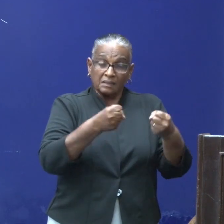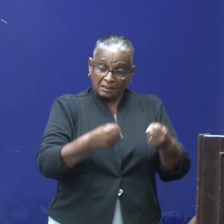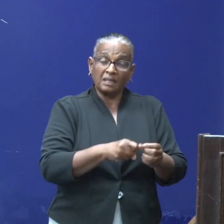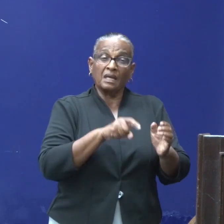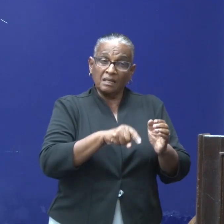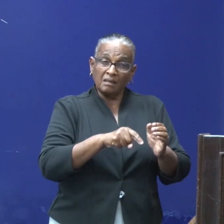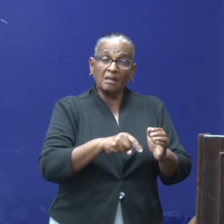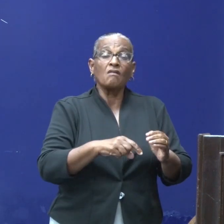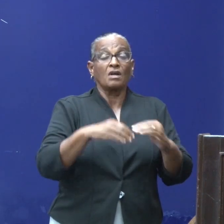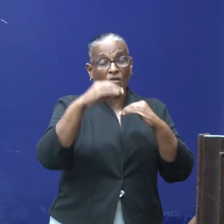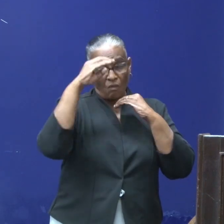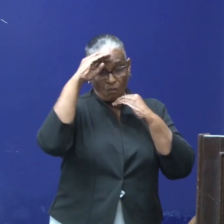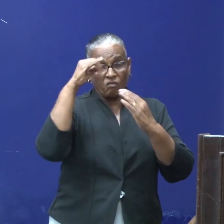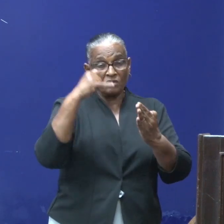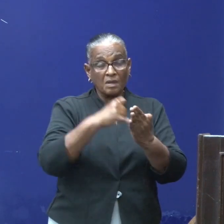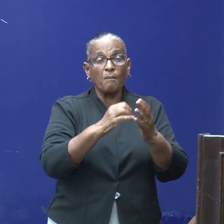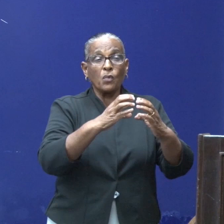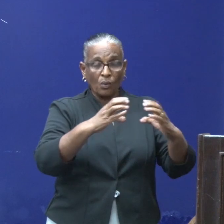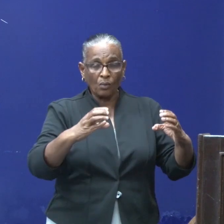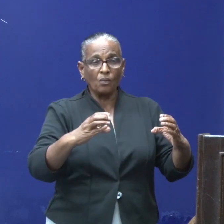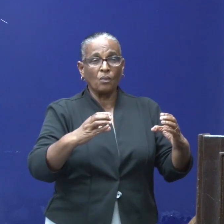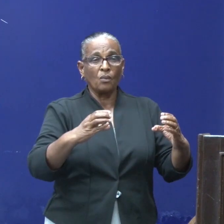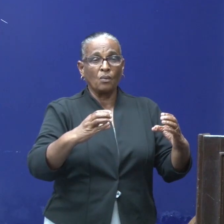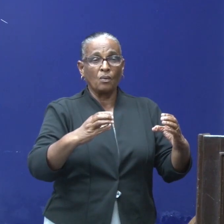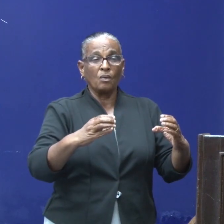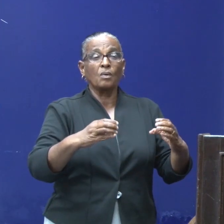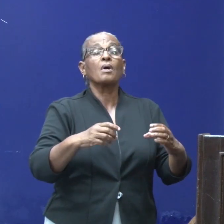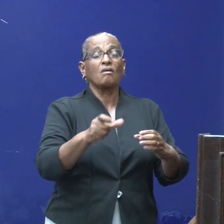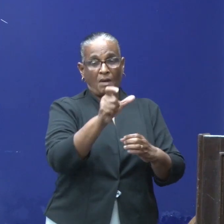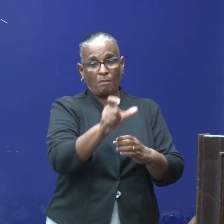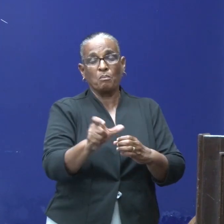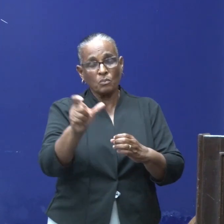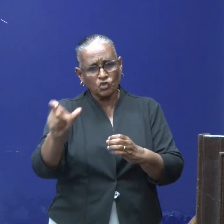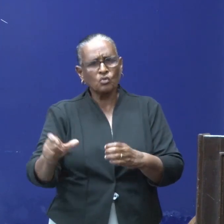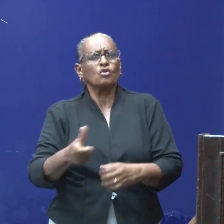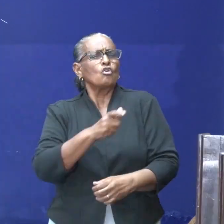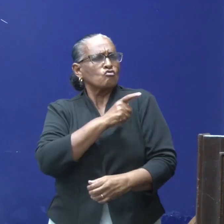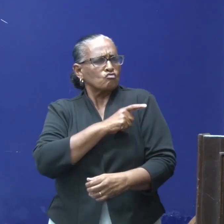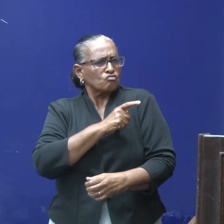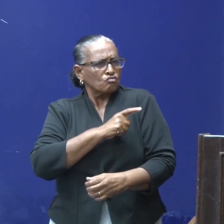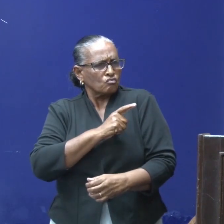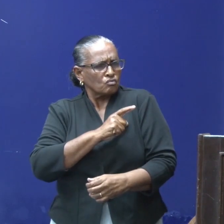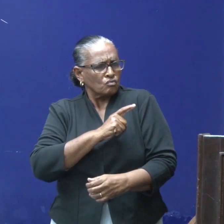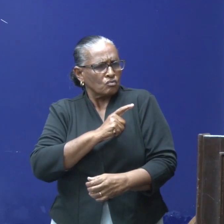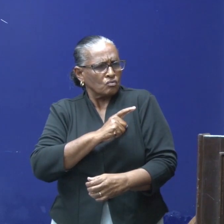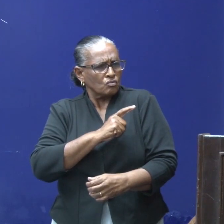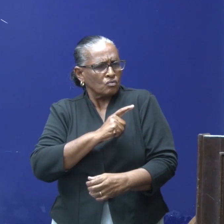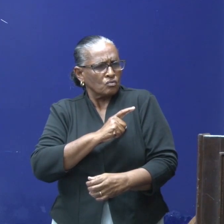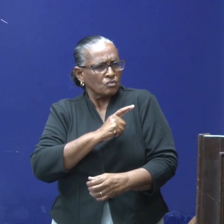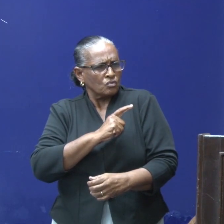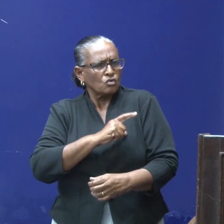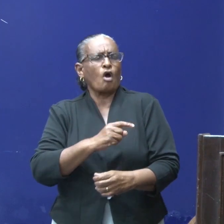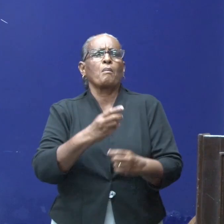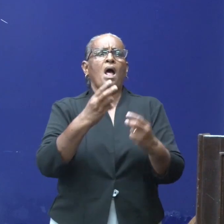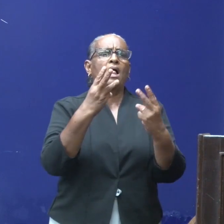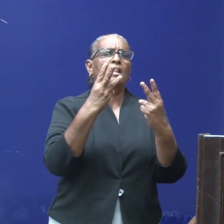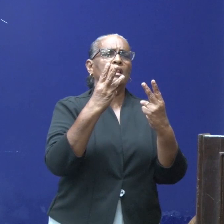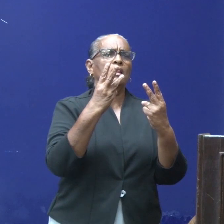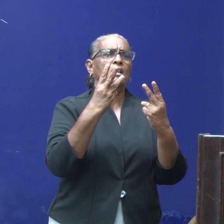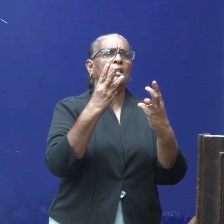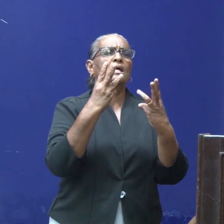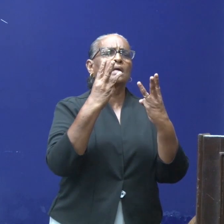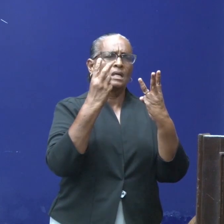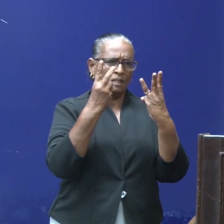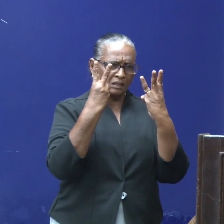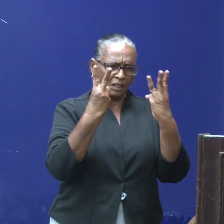het hoofdstembureau personeel zal normaal geschieden op 23 maart